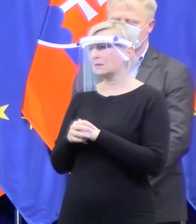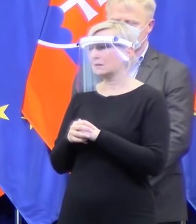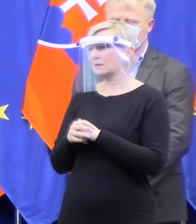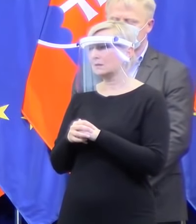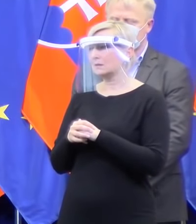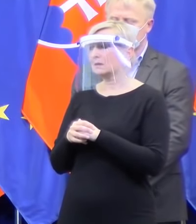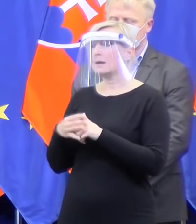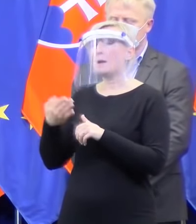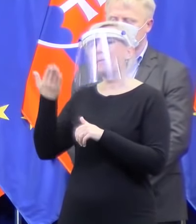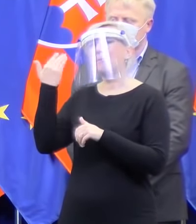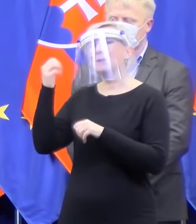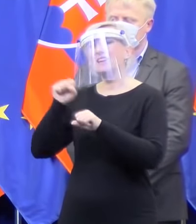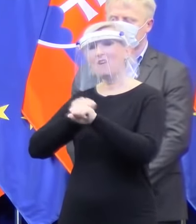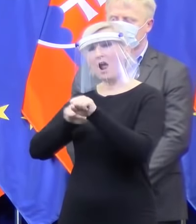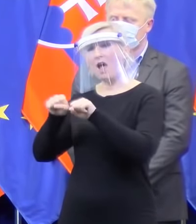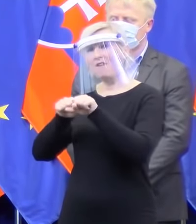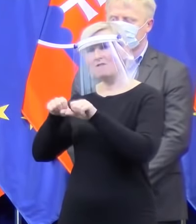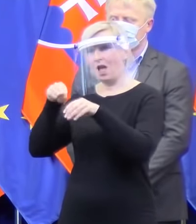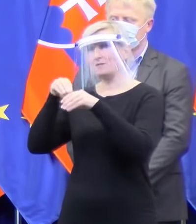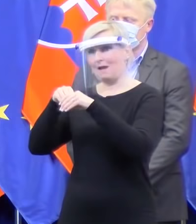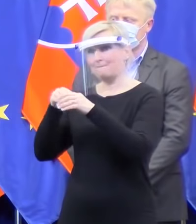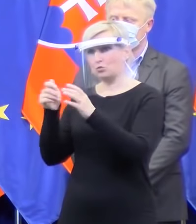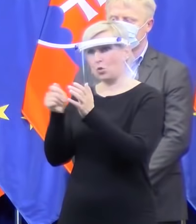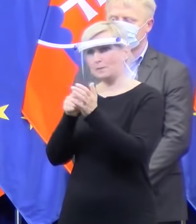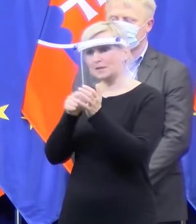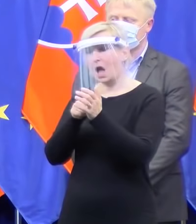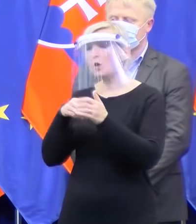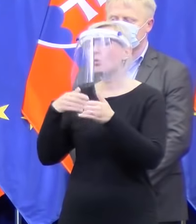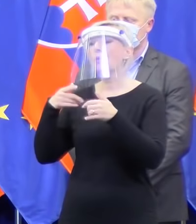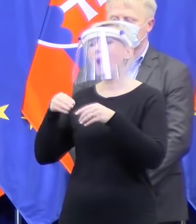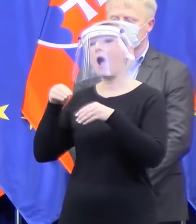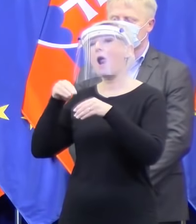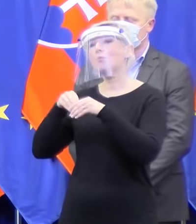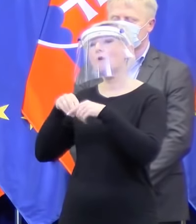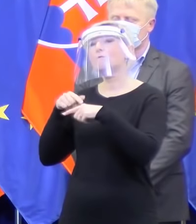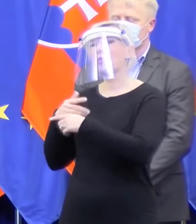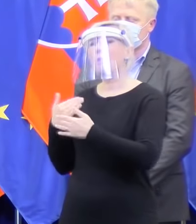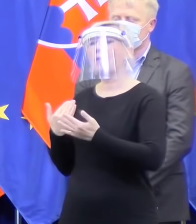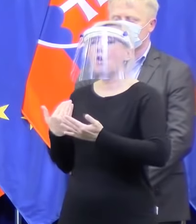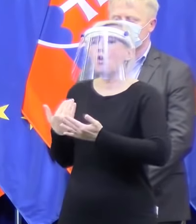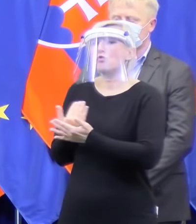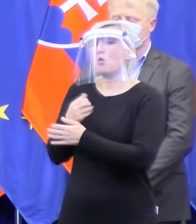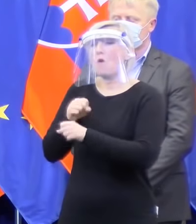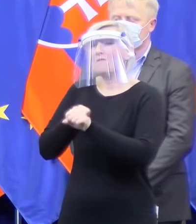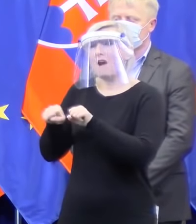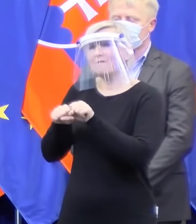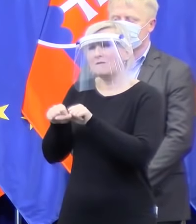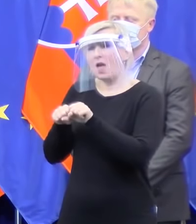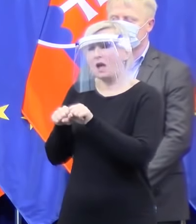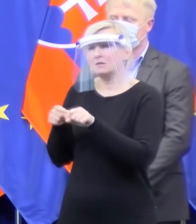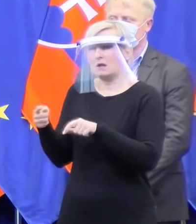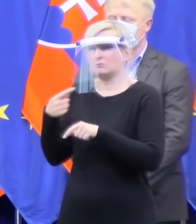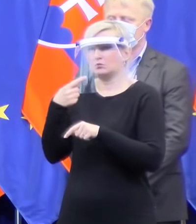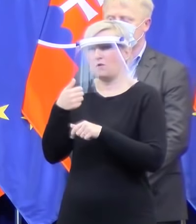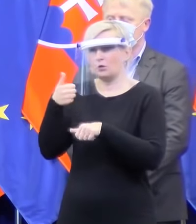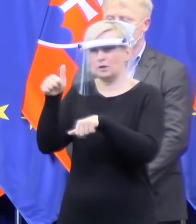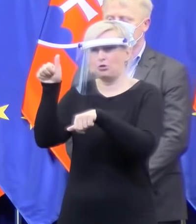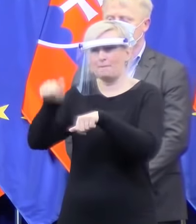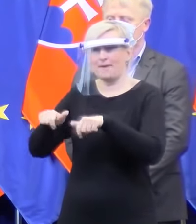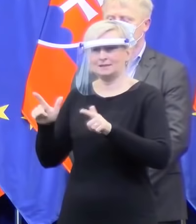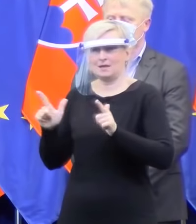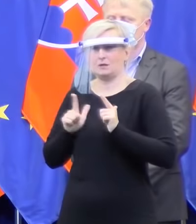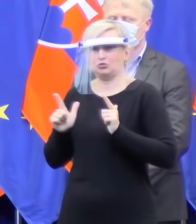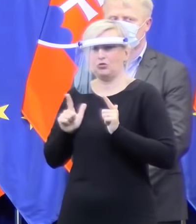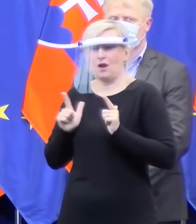ešte za bývalej vlády, alebo je to zásielka, ktorá vlastne bola riešená potom, keď hovoríte, že to mesiac vlastne čakalo v Turecku. Je to